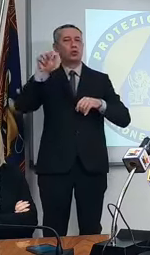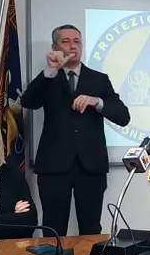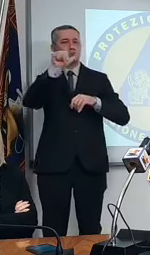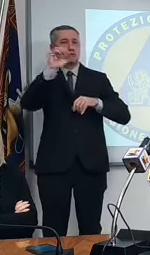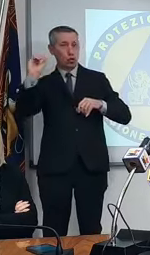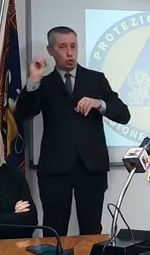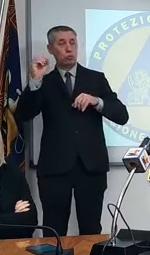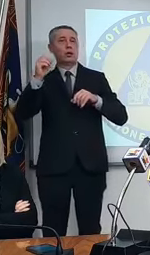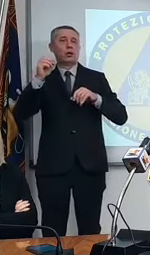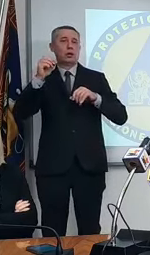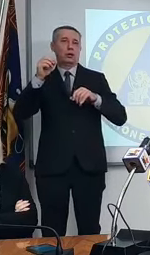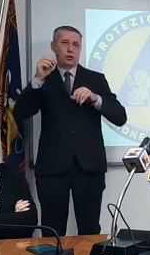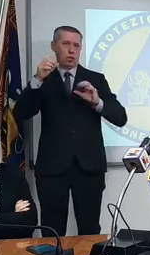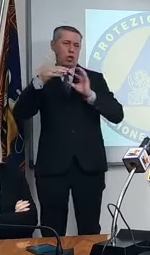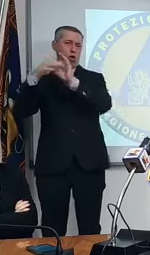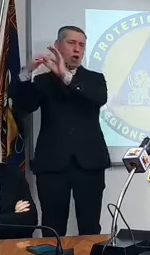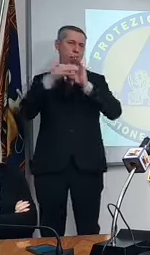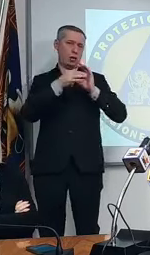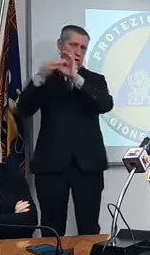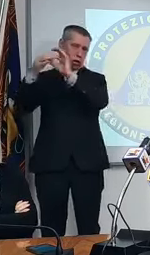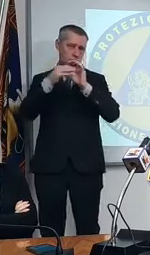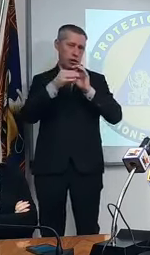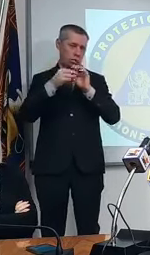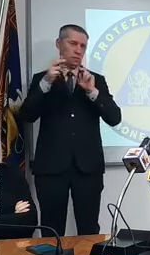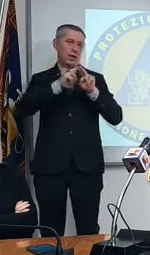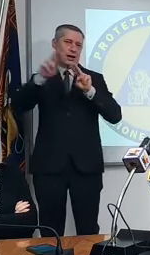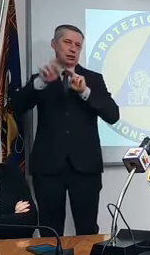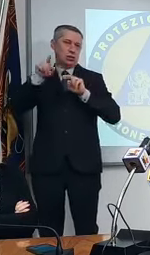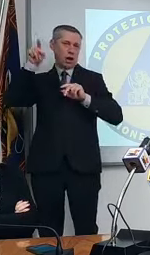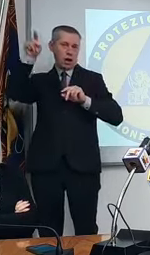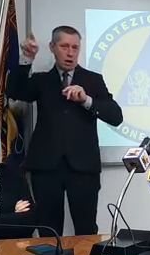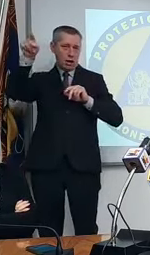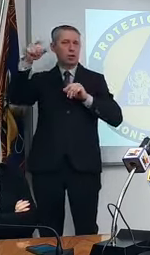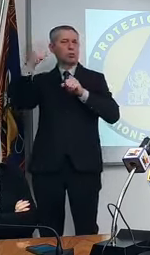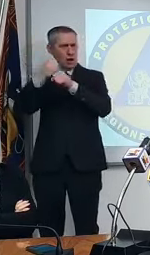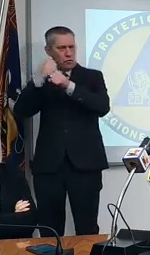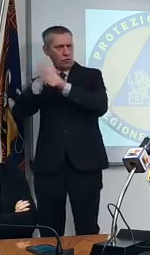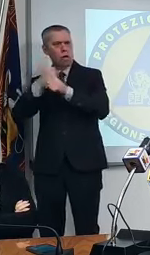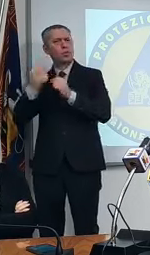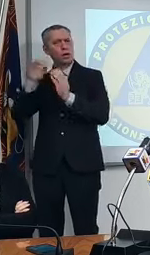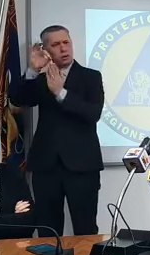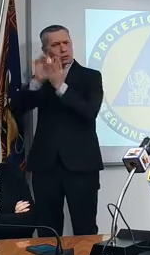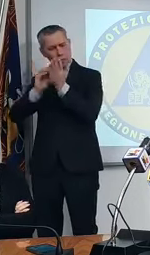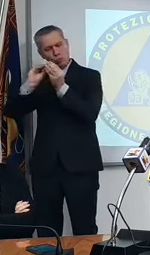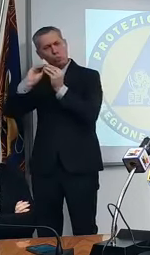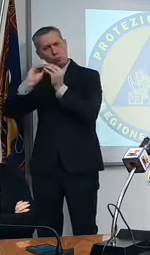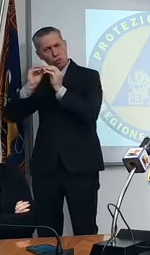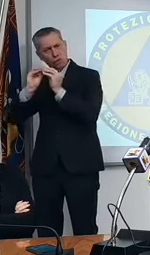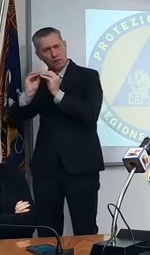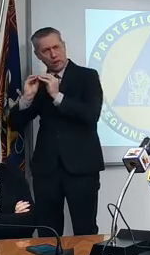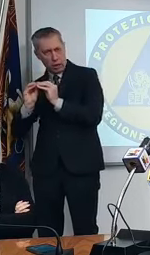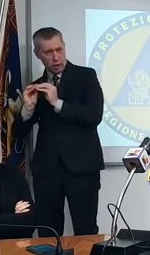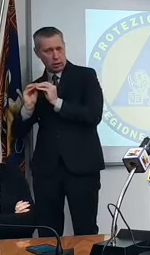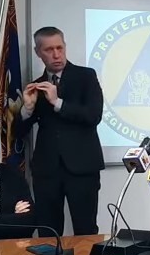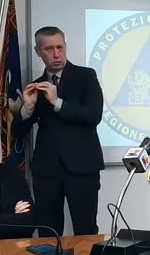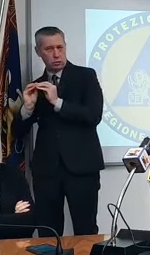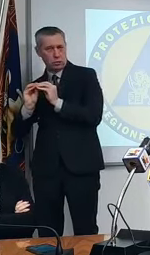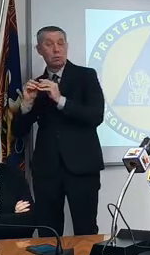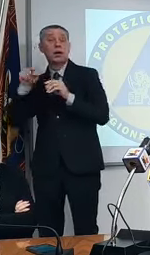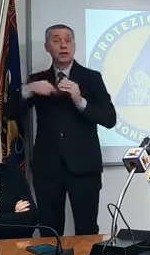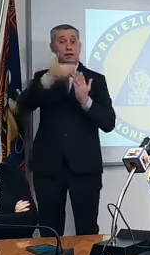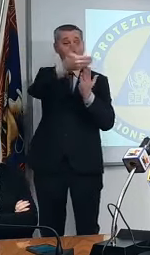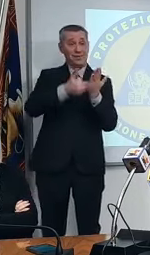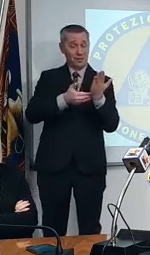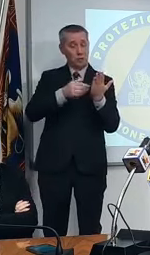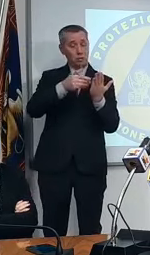lavoro nazionale però io spero e auspico che lo facciano velocemente io l detto in più occasioni oggi bisogna rivedere il